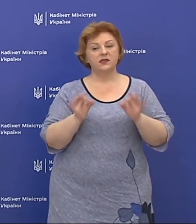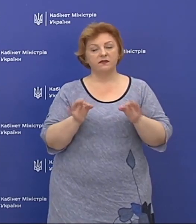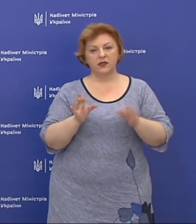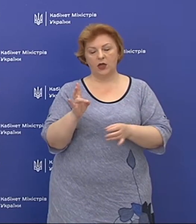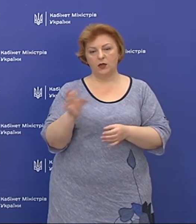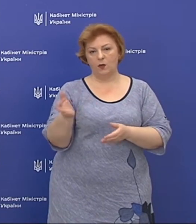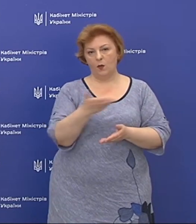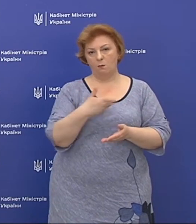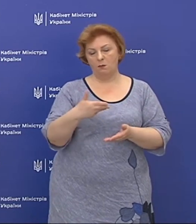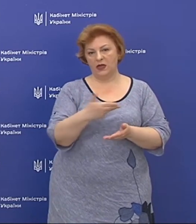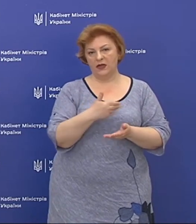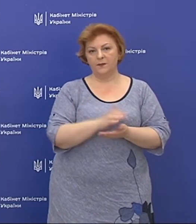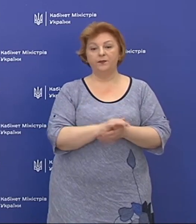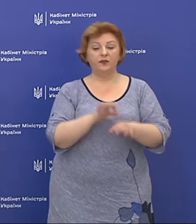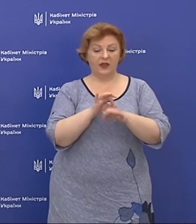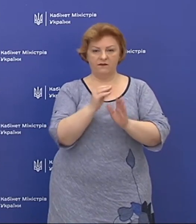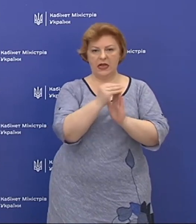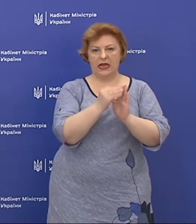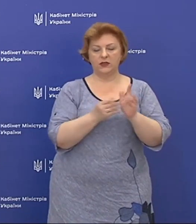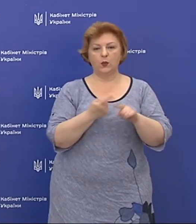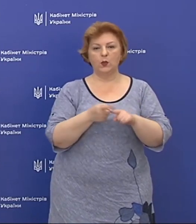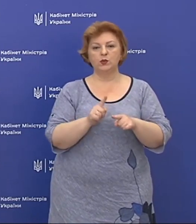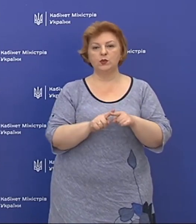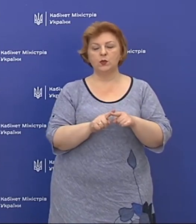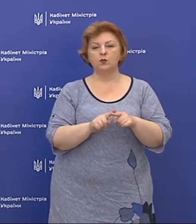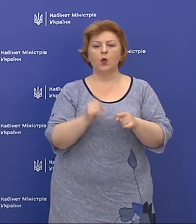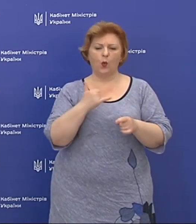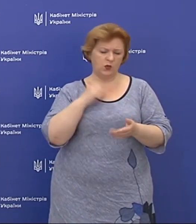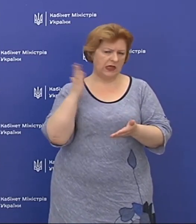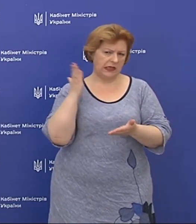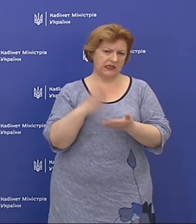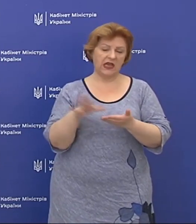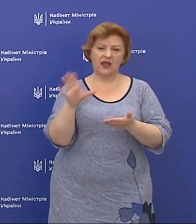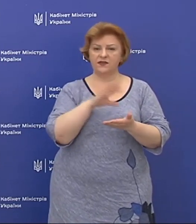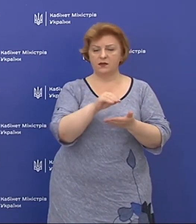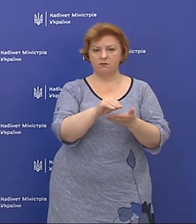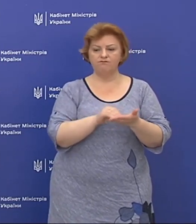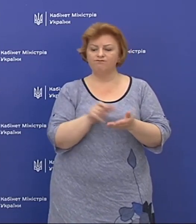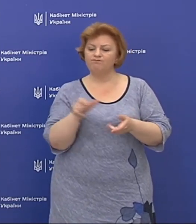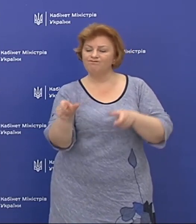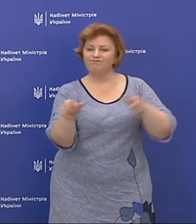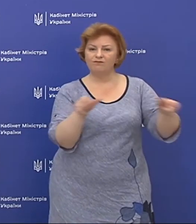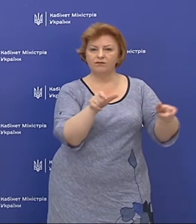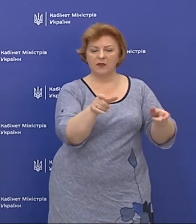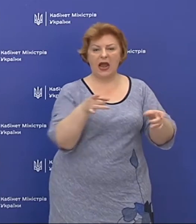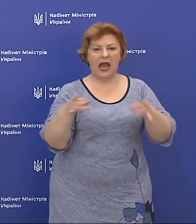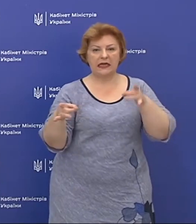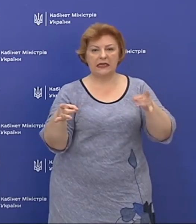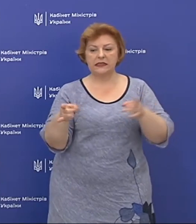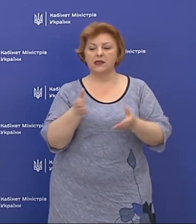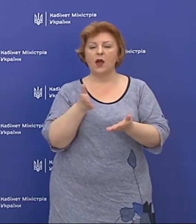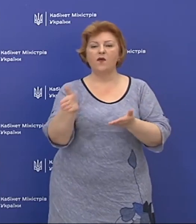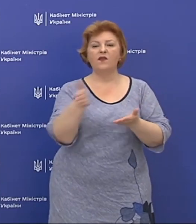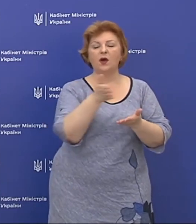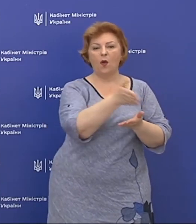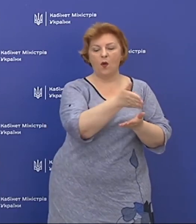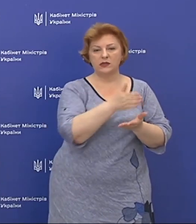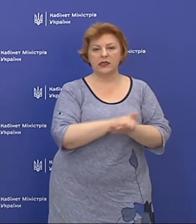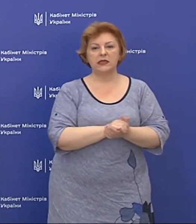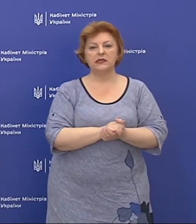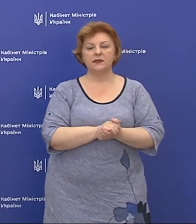ведемо цю... Тобто, у нас є всі ці дані в розрізі кожного регіону. В розрізі,